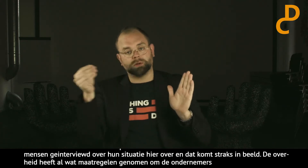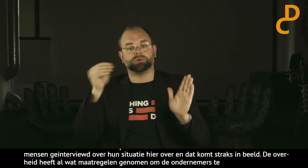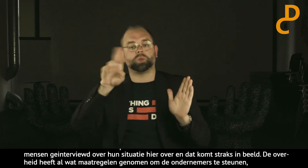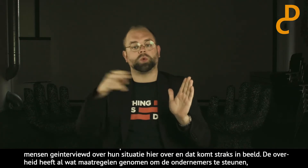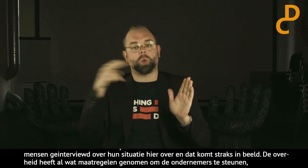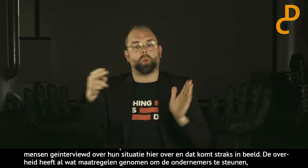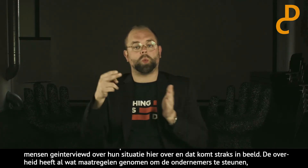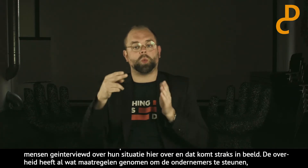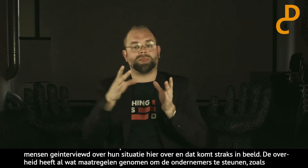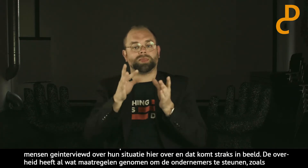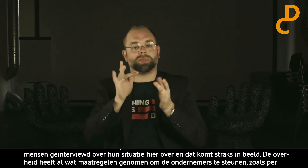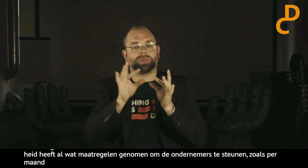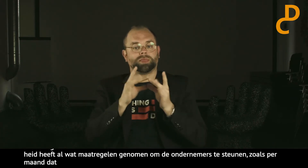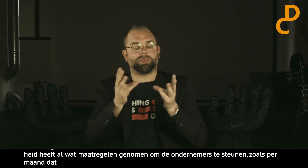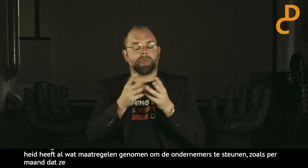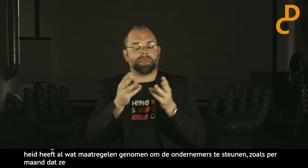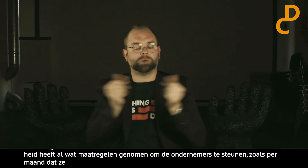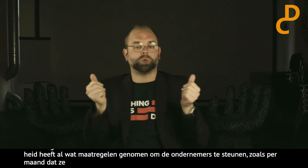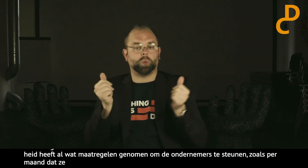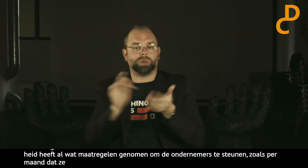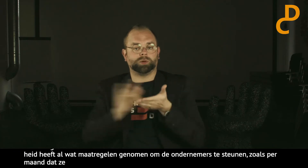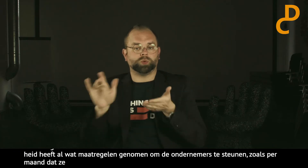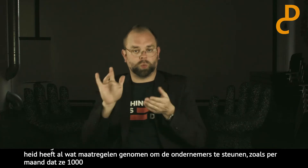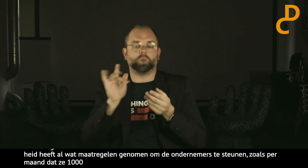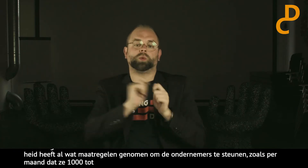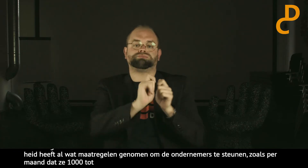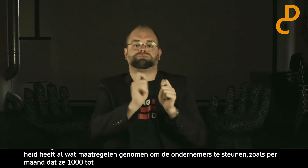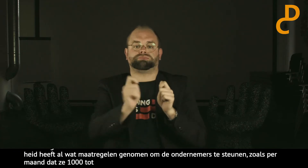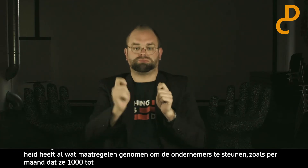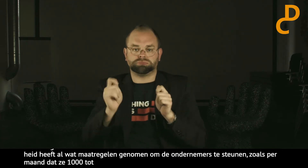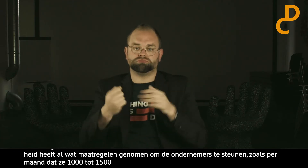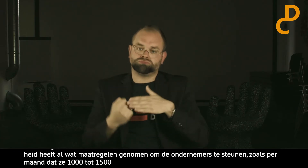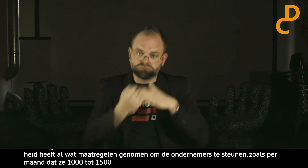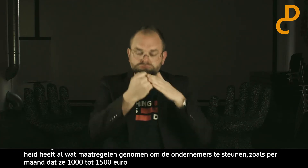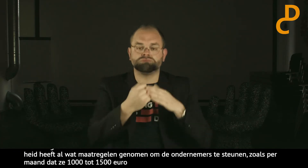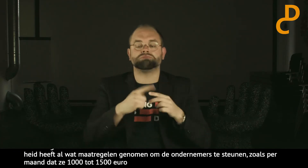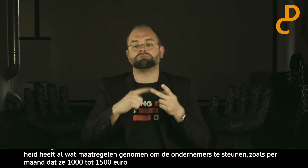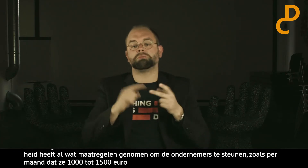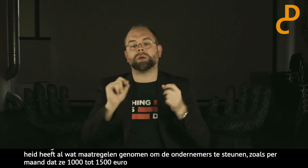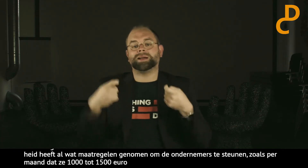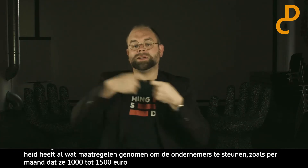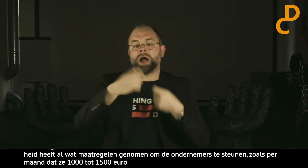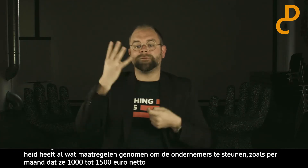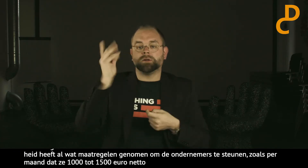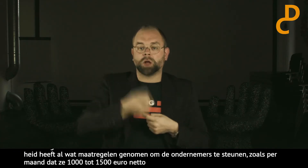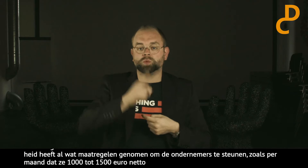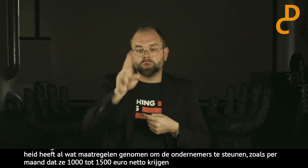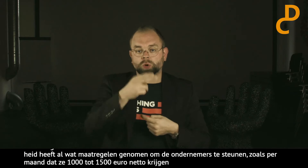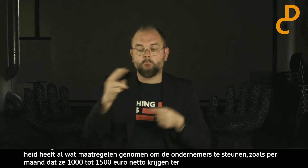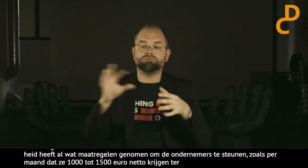1500 euro netto krijgen ter ondersteuning. En